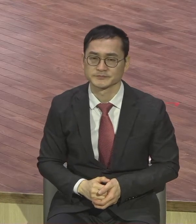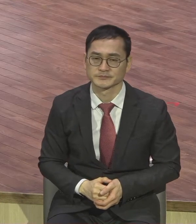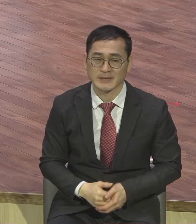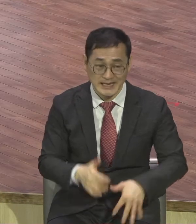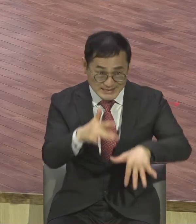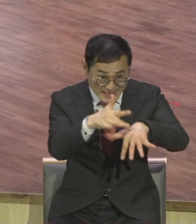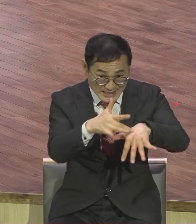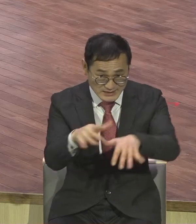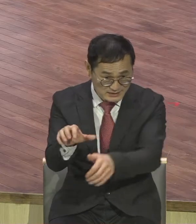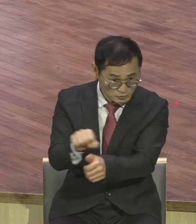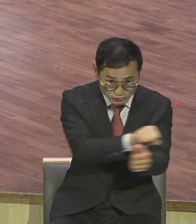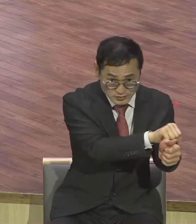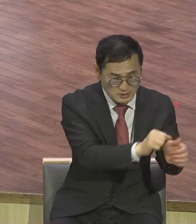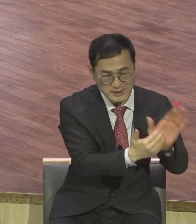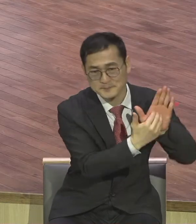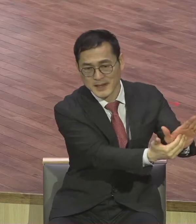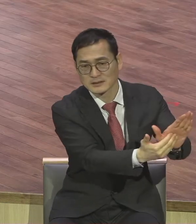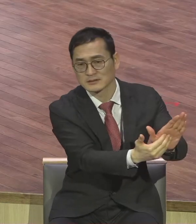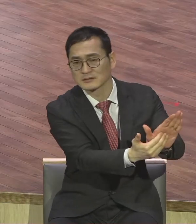사도 바울이 영답의 대표적인 주자 아입니까